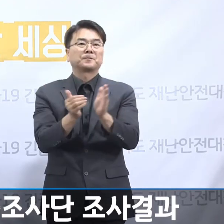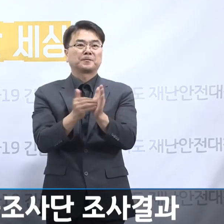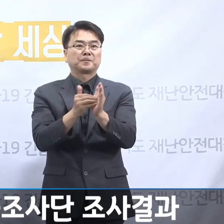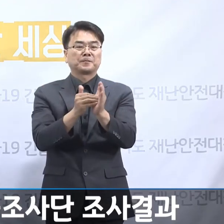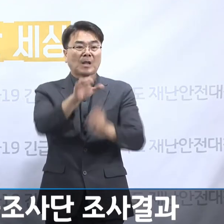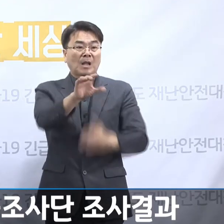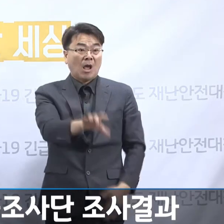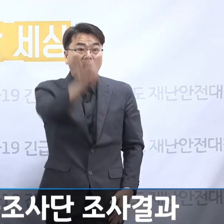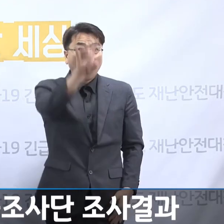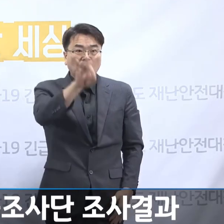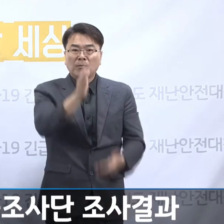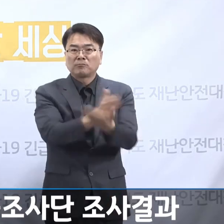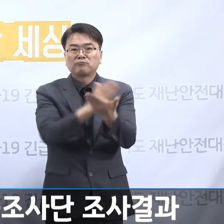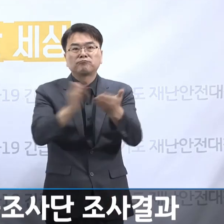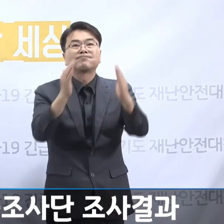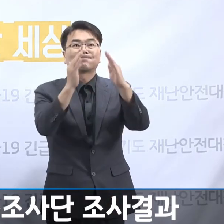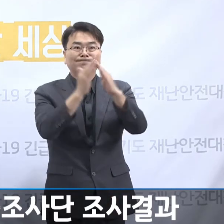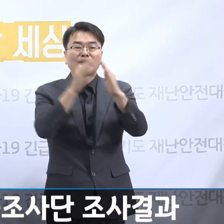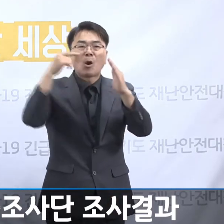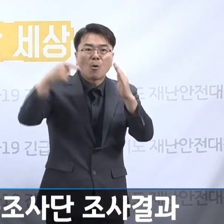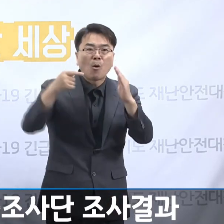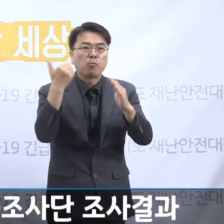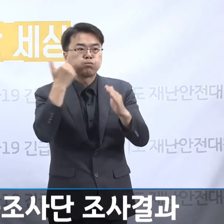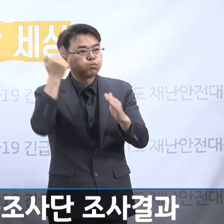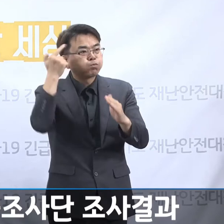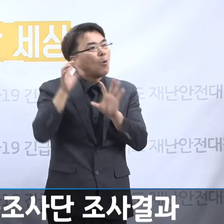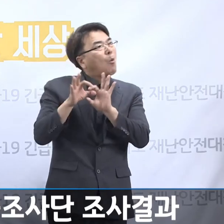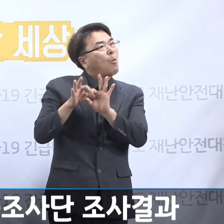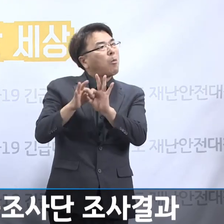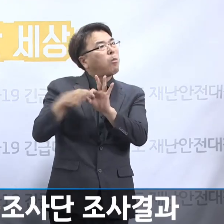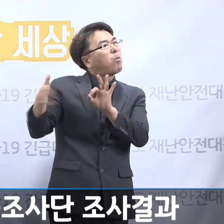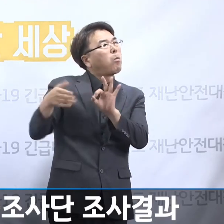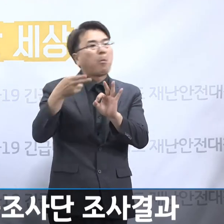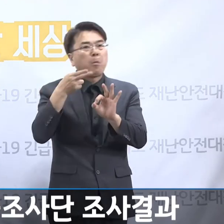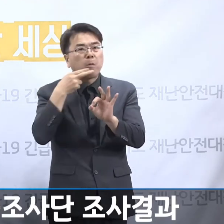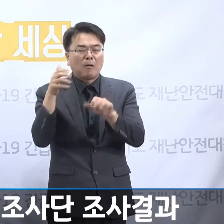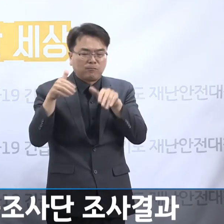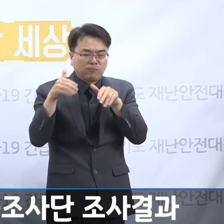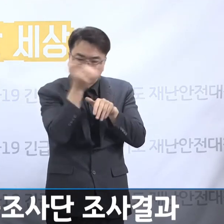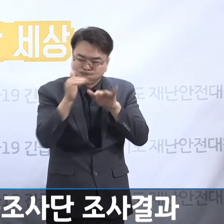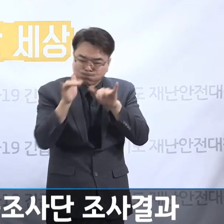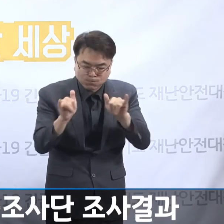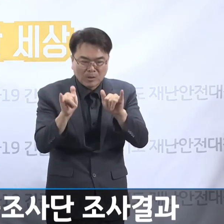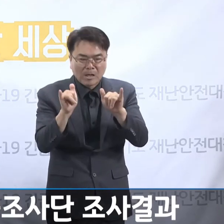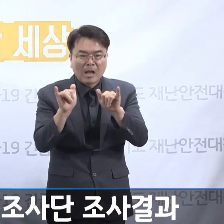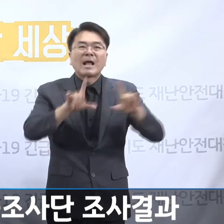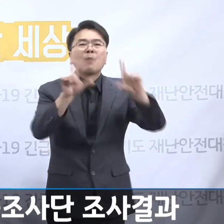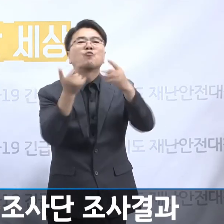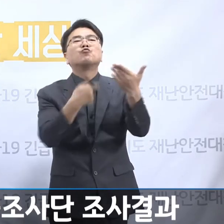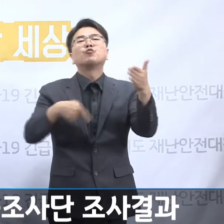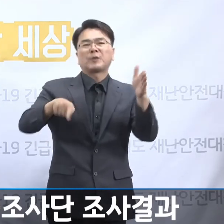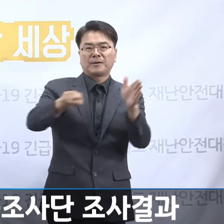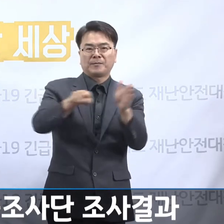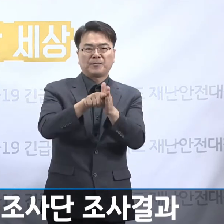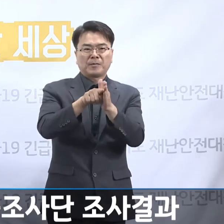초창기 나눔의집은 아무도 관심을 갖지 않는 위안부 피해자 할머니들의 평안한 생활을 위해